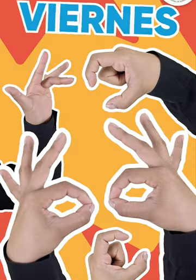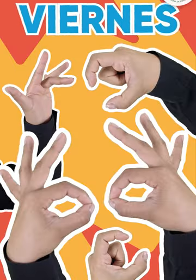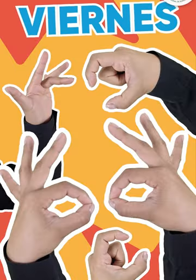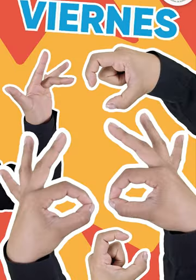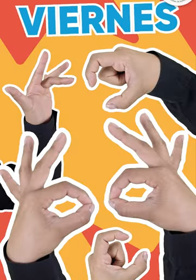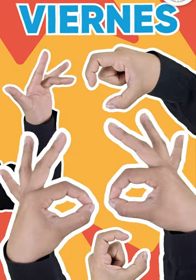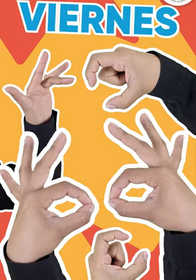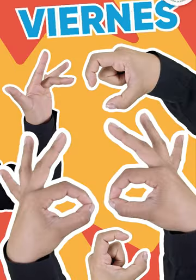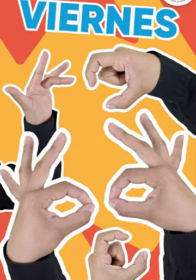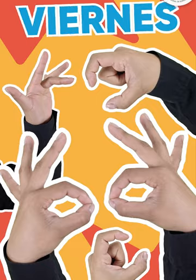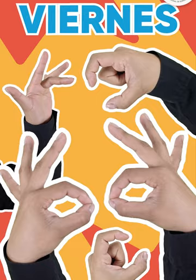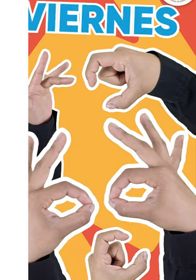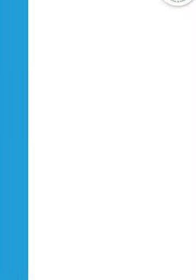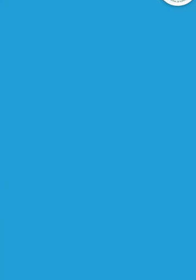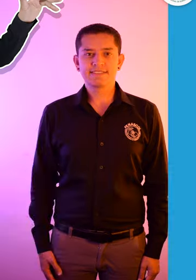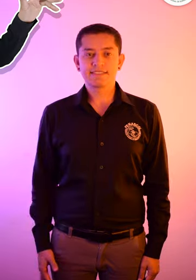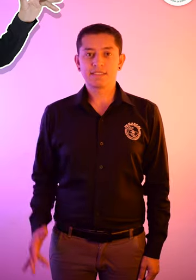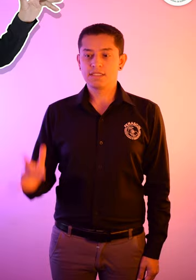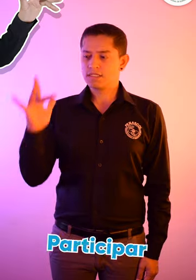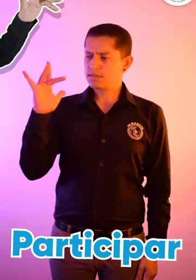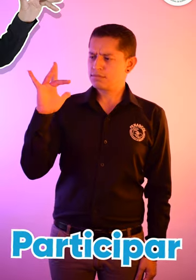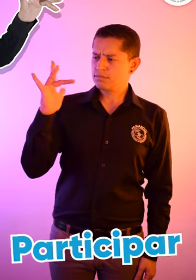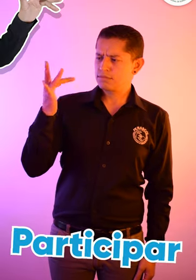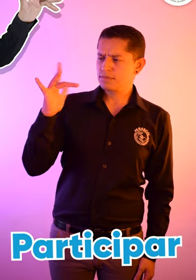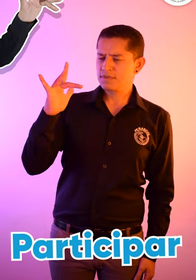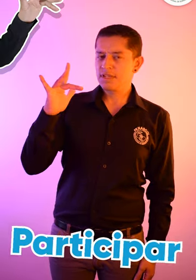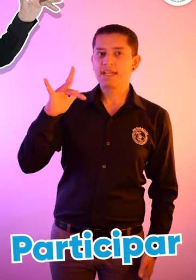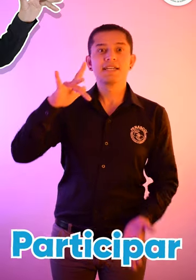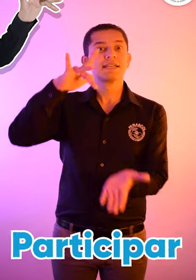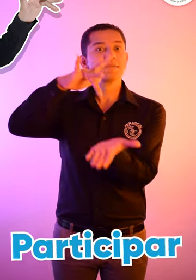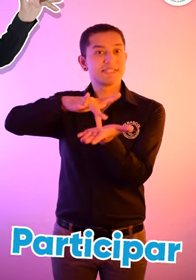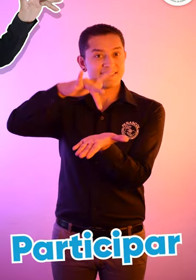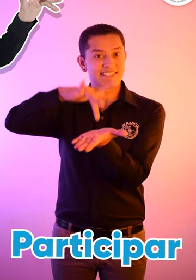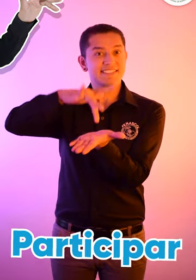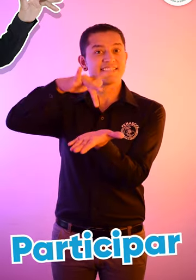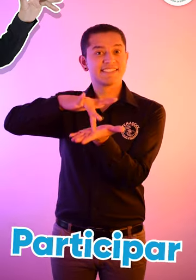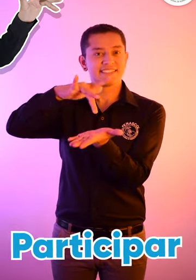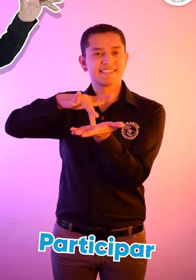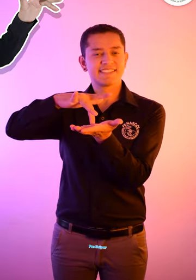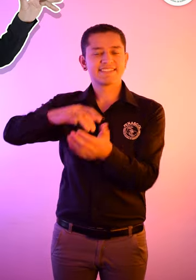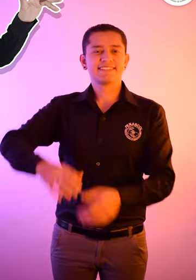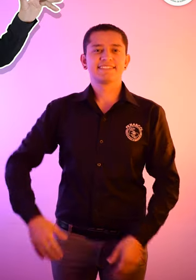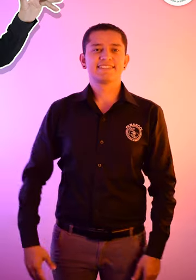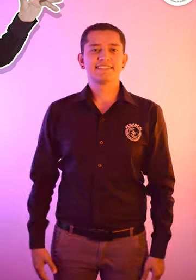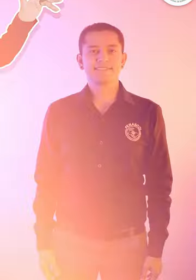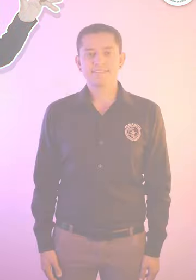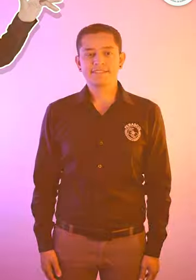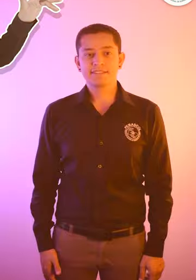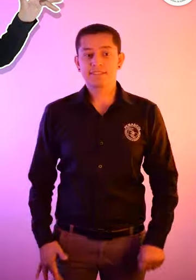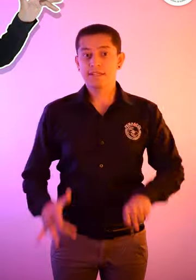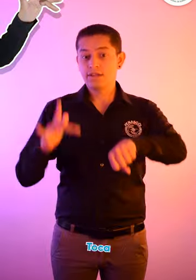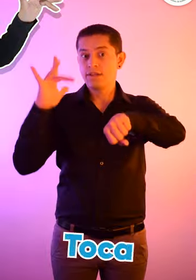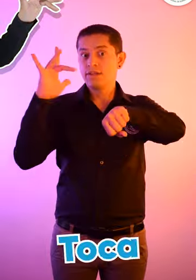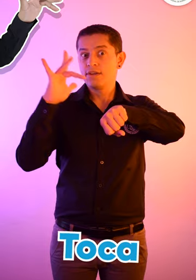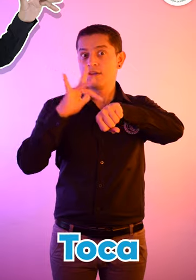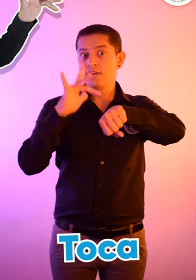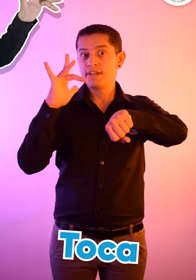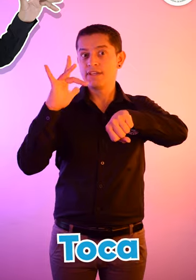vean con esta configuración participar toca